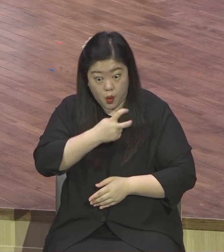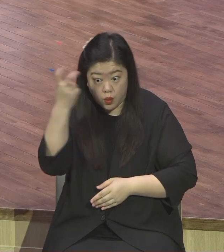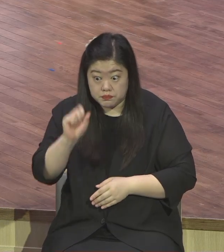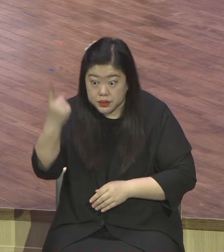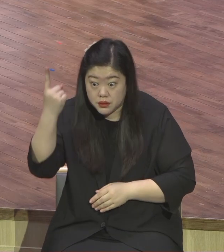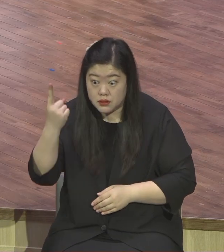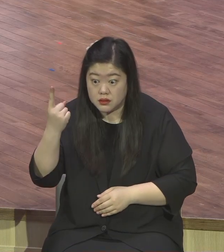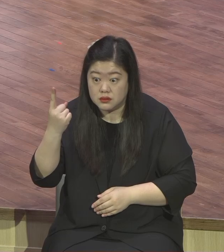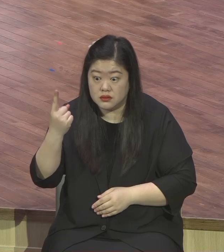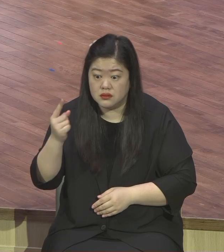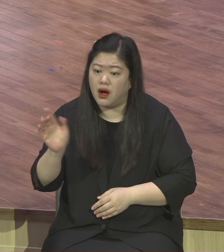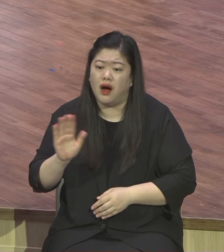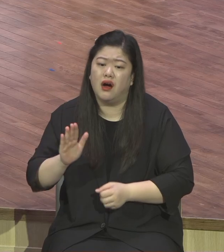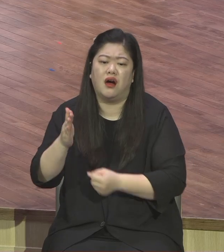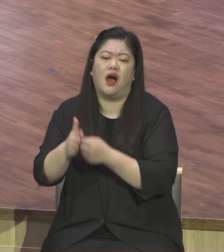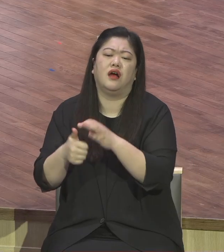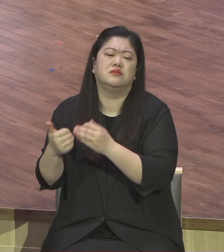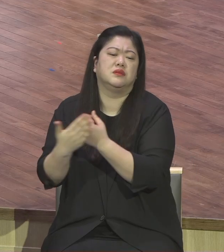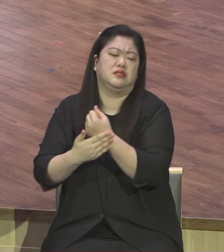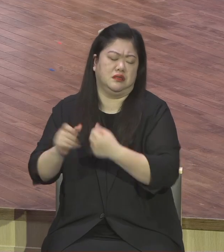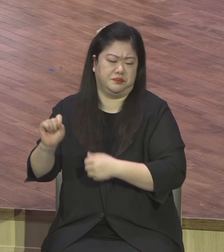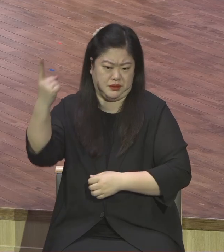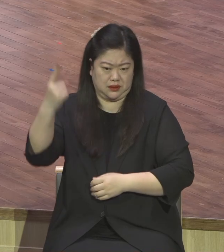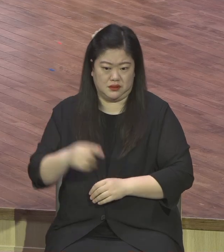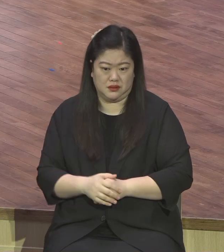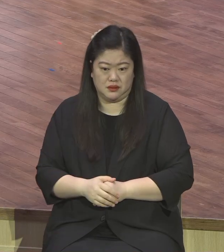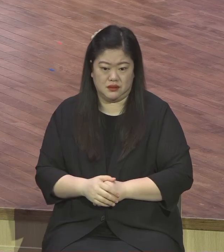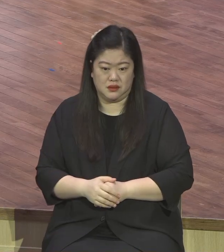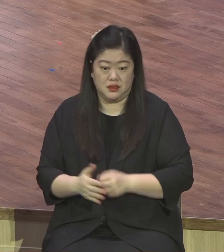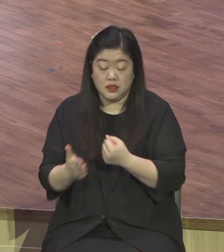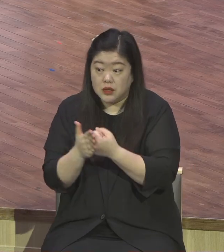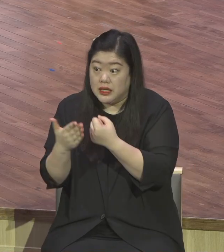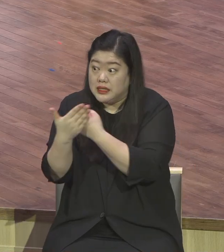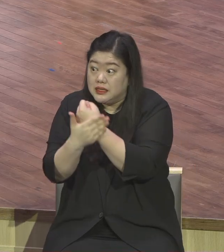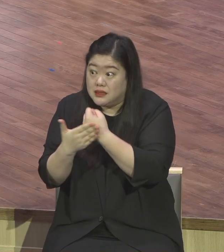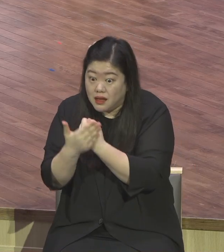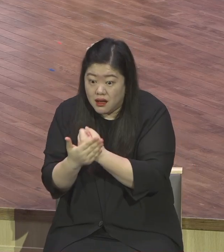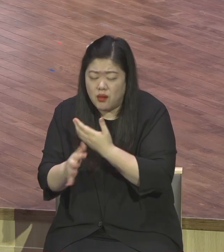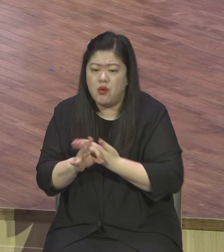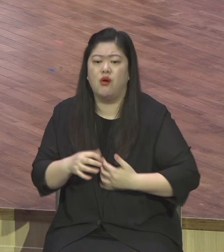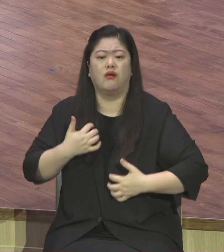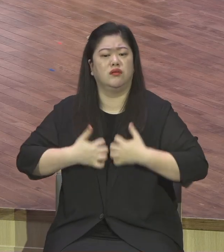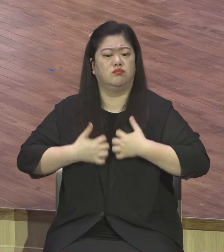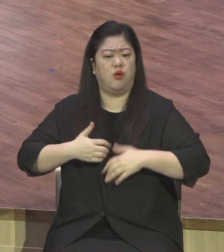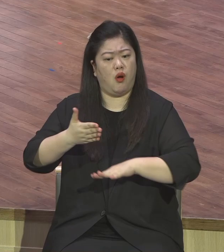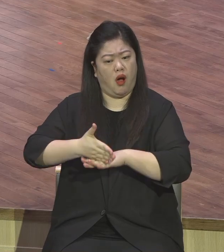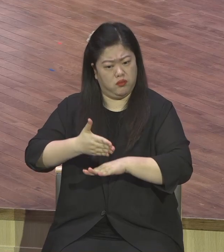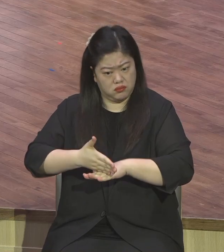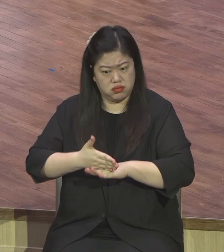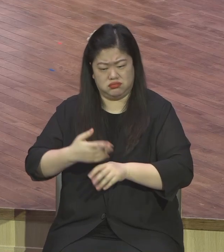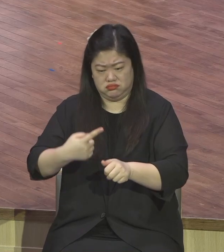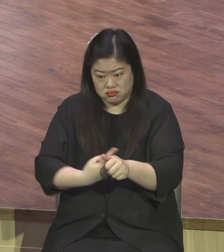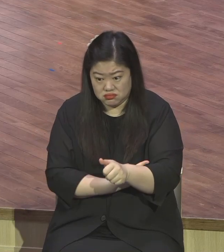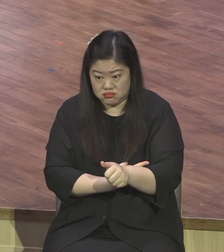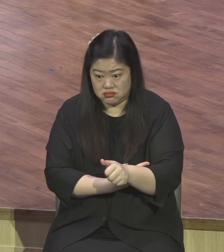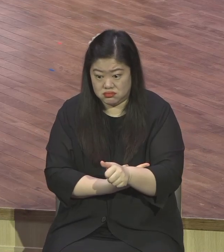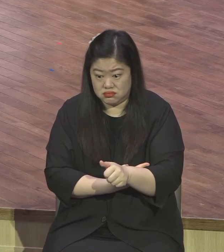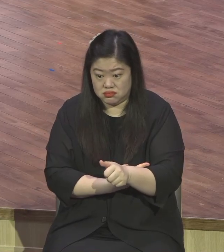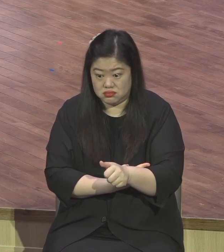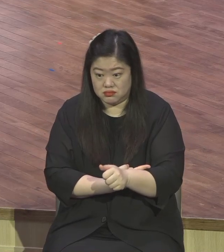확신을 여러분들이 가지고 기뻐해야 돼요. 쉽게 설명하면 지금 여러분은 죽어도 천국입니다.